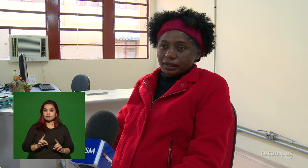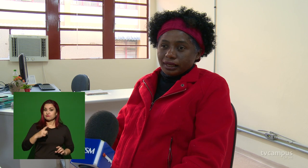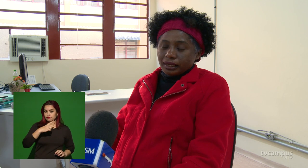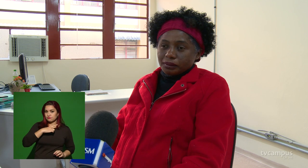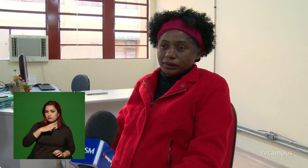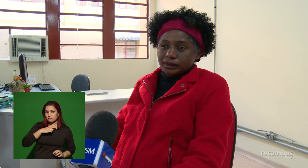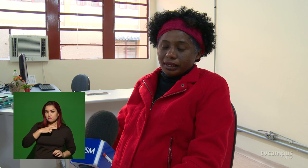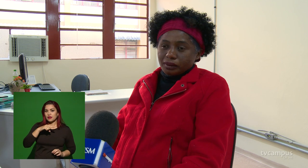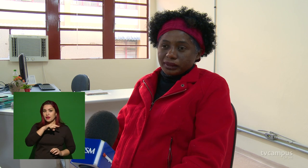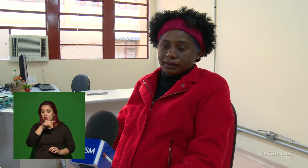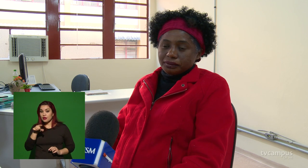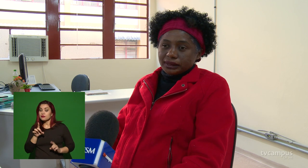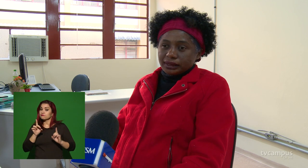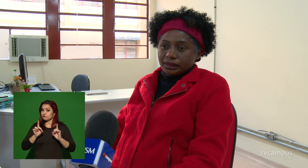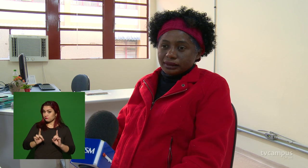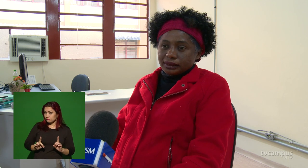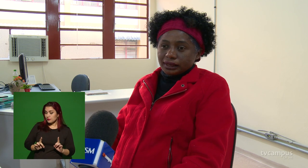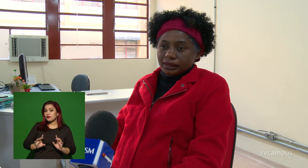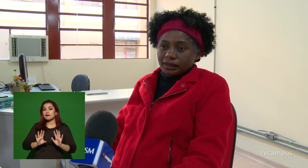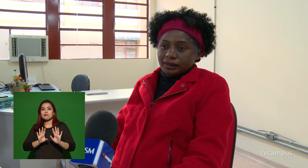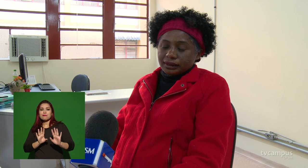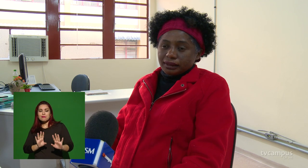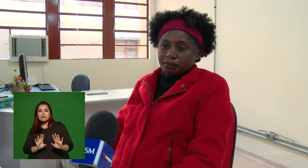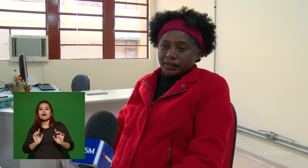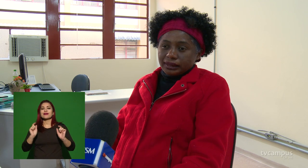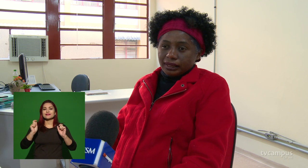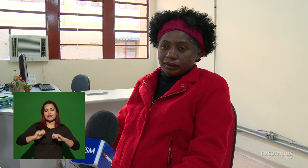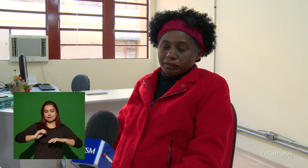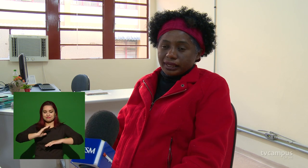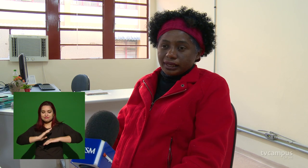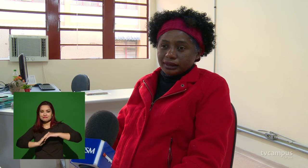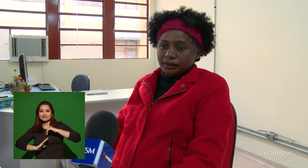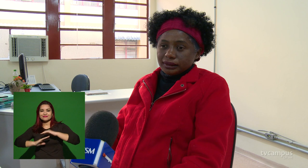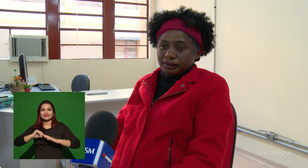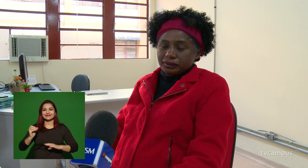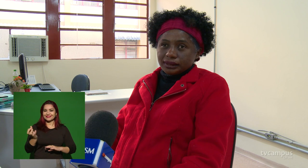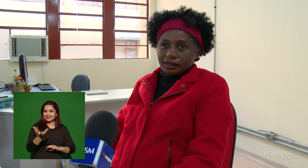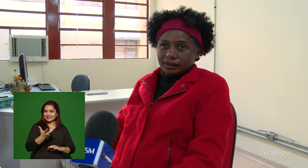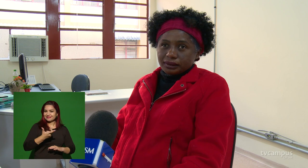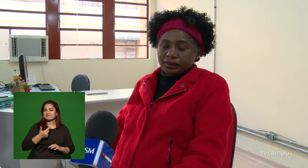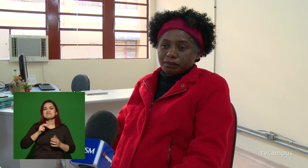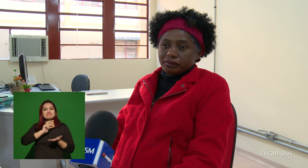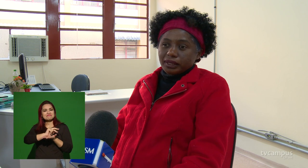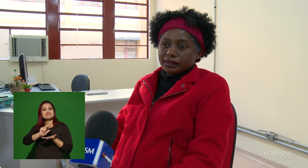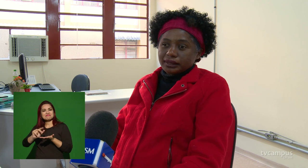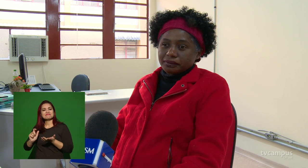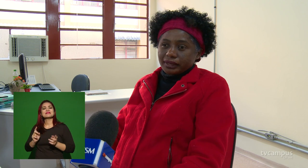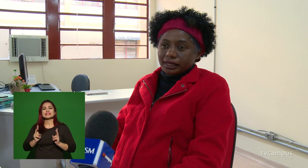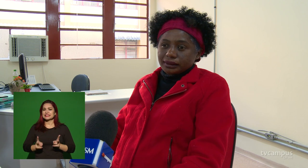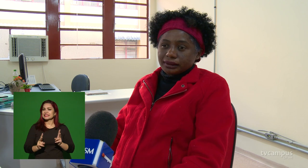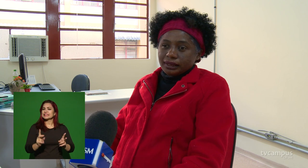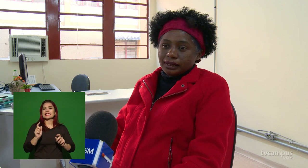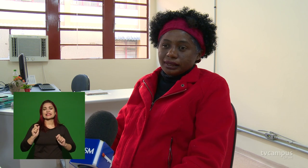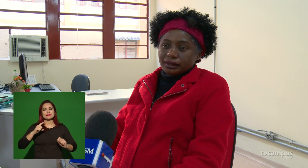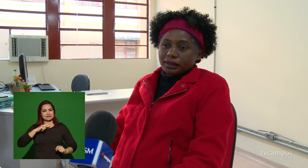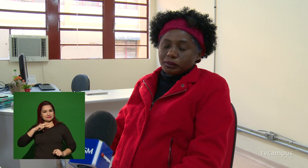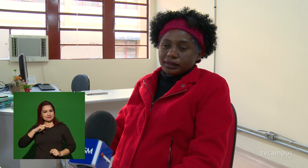onde há uma deficiência, sempre tem uma grande eficiência. Eu sempre falo essa frase. Então, o